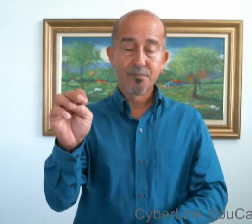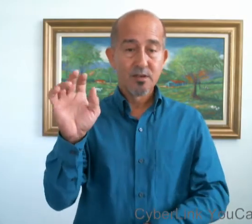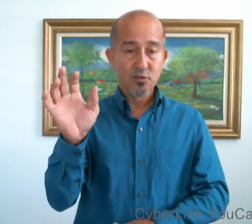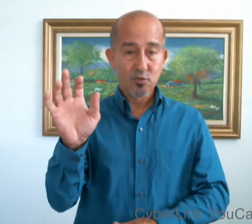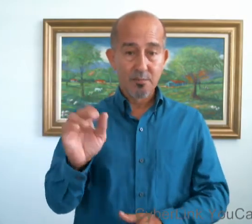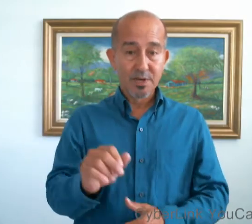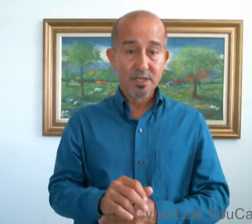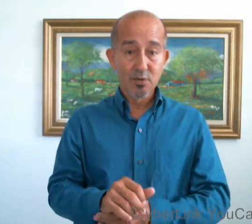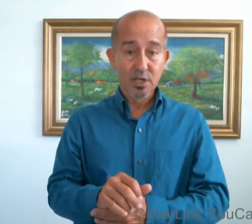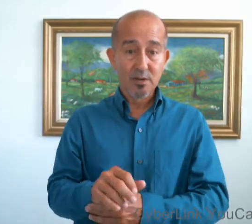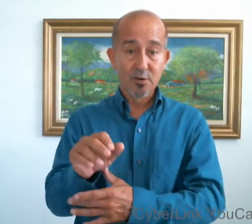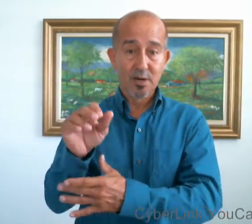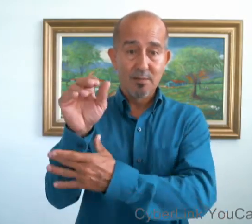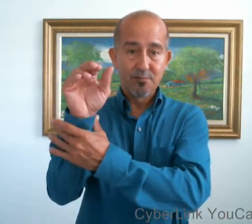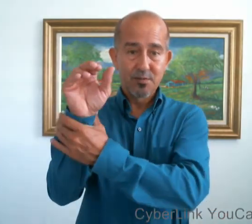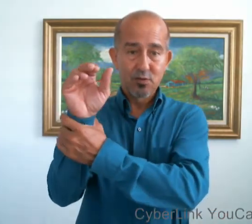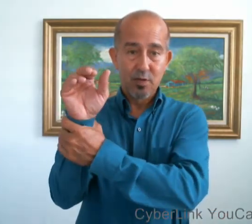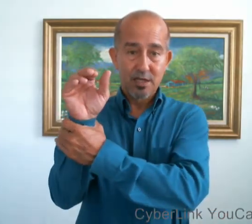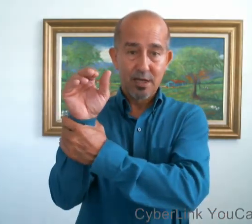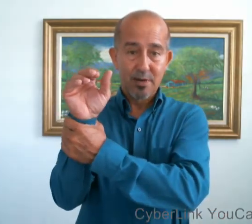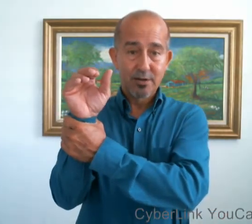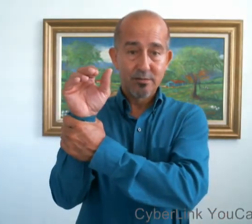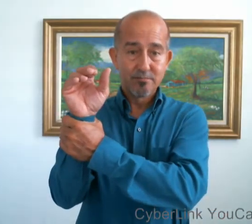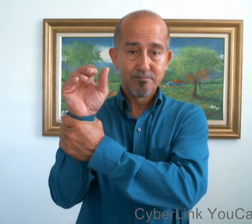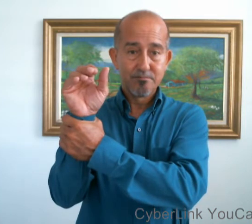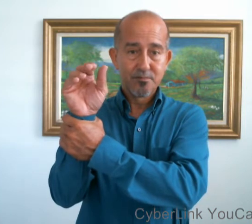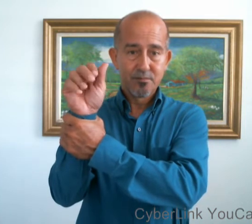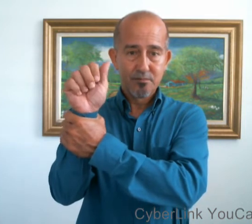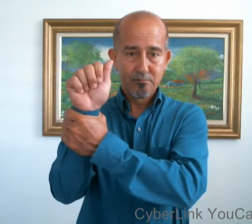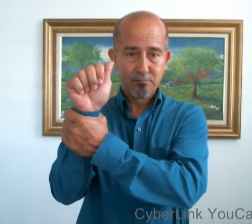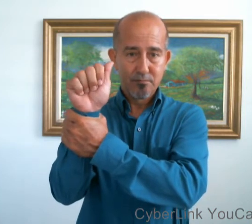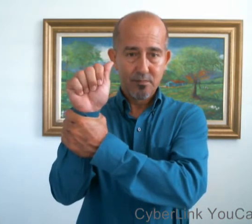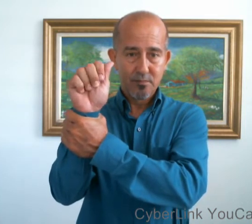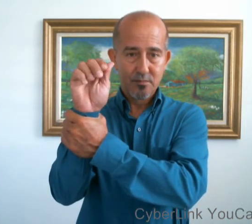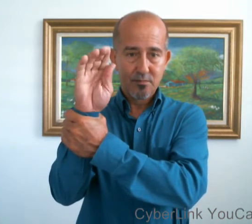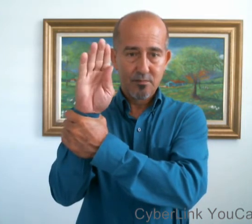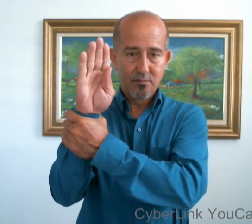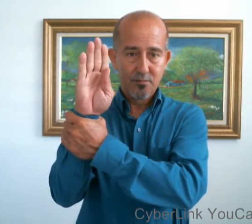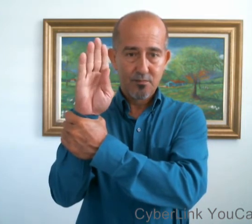Si usted al principio tiene problemas, sujete la mano y